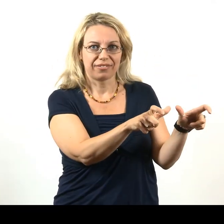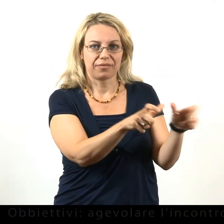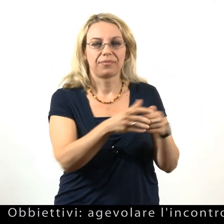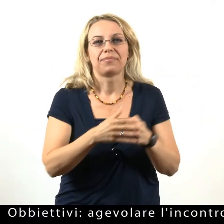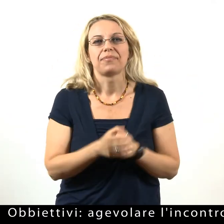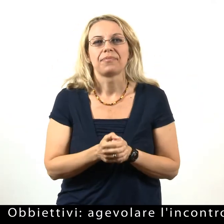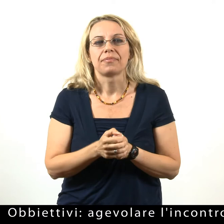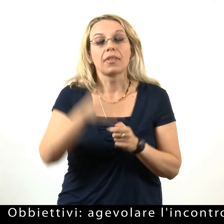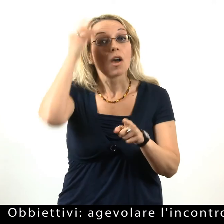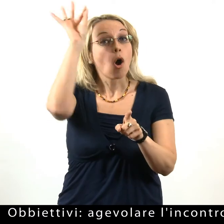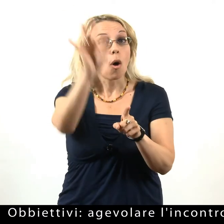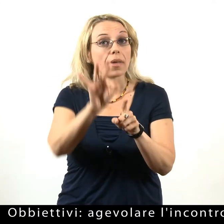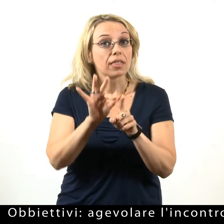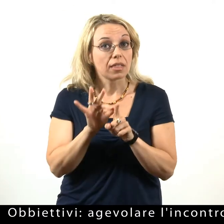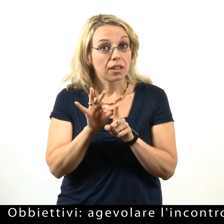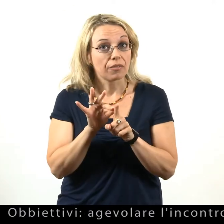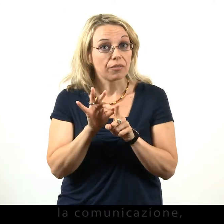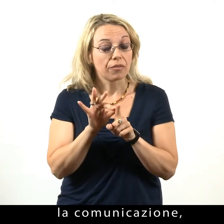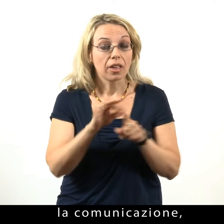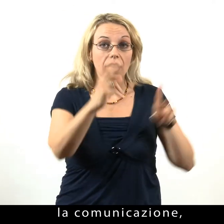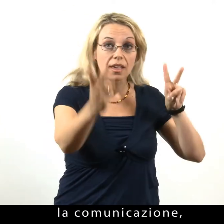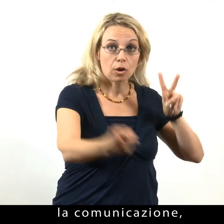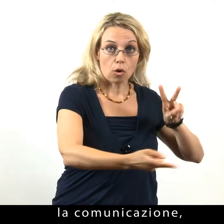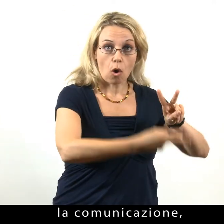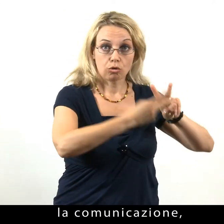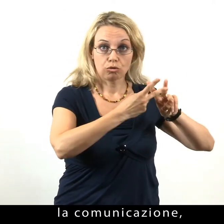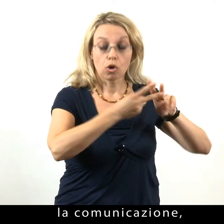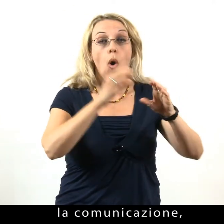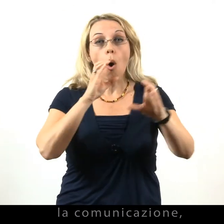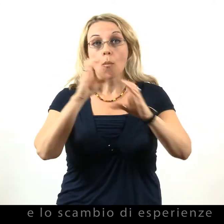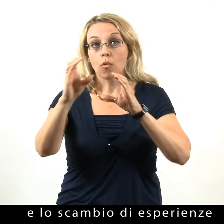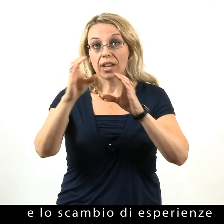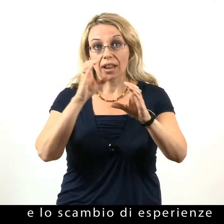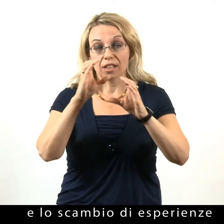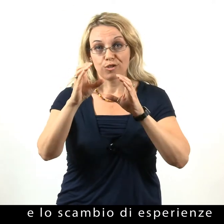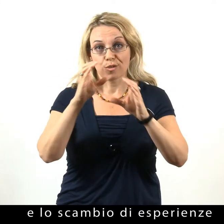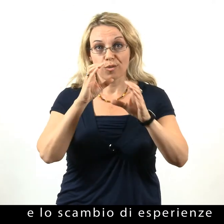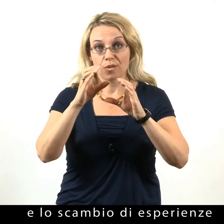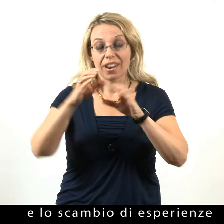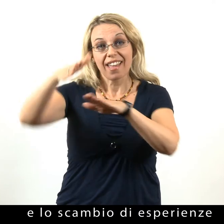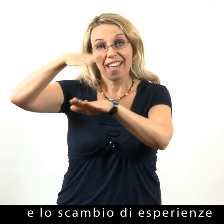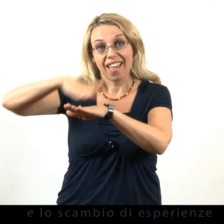Obiettivi Agevolare l'incontro, la comunicazione e lo scambio di esperienze.